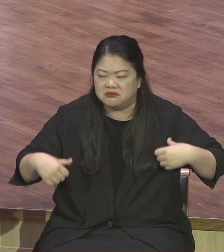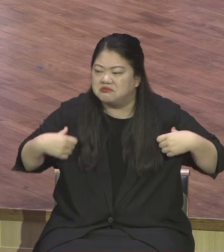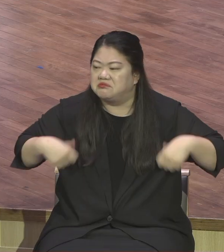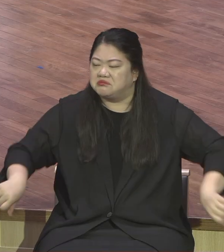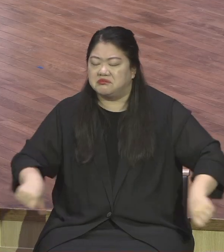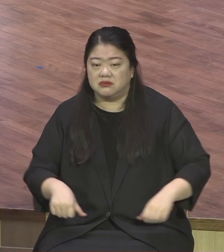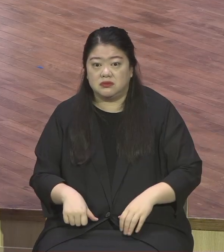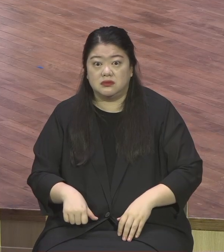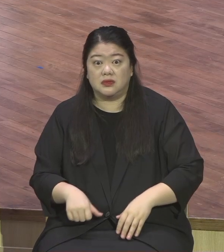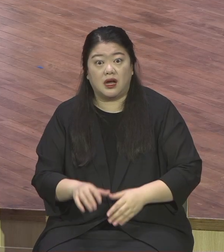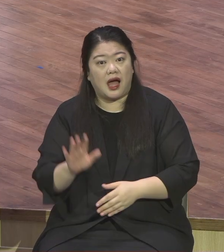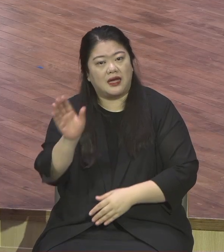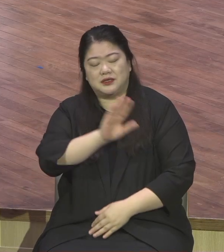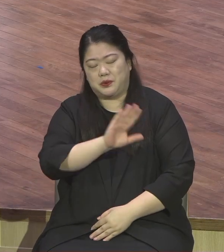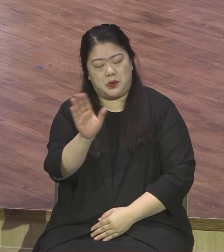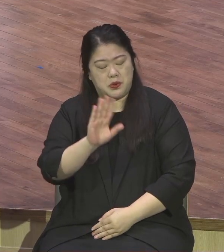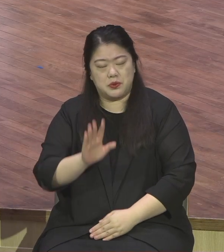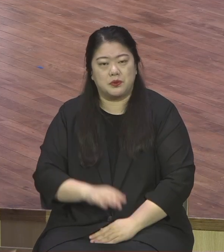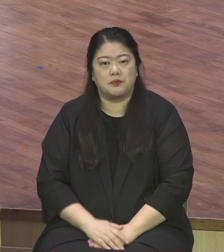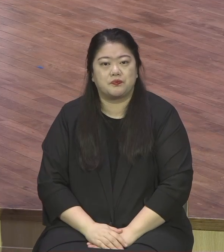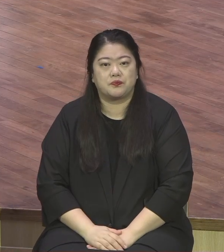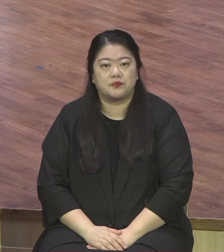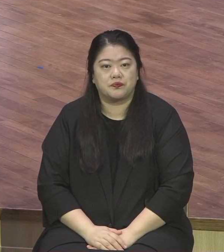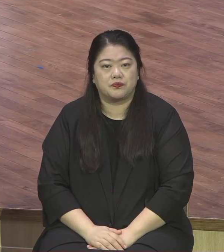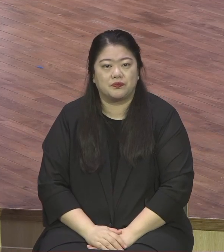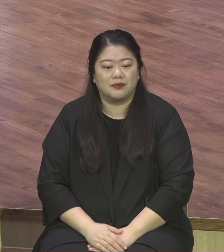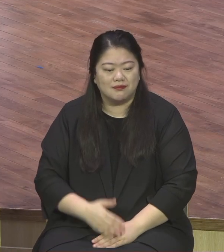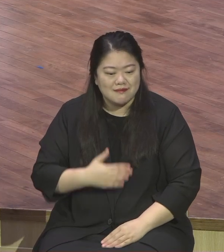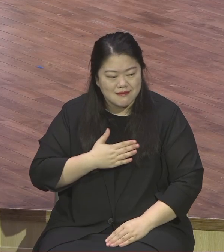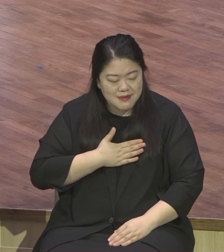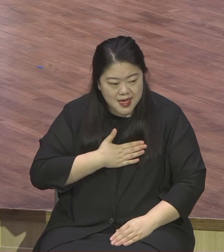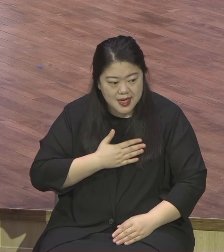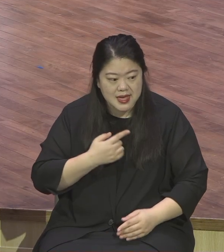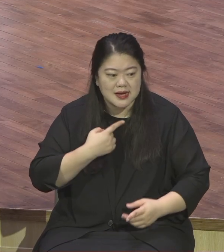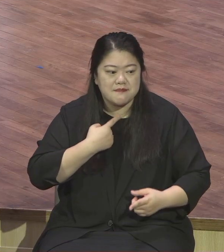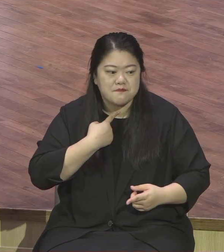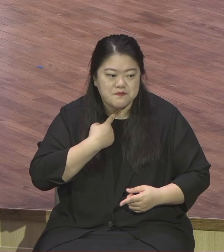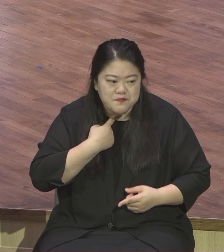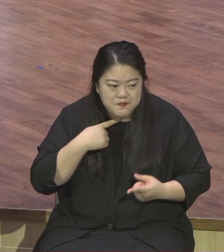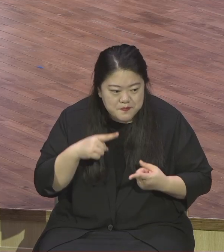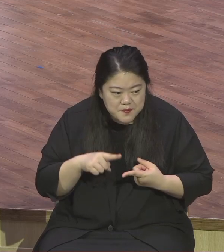이어지면 나를 넘어서 그때입니다 나를 넘어서